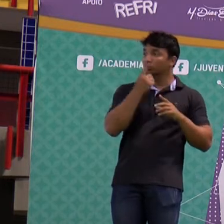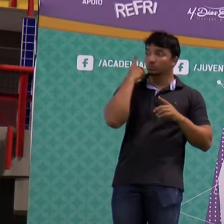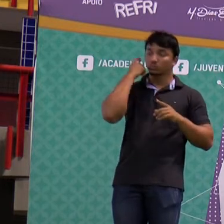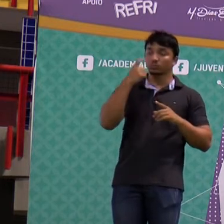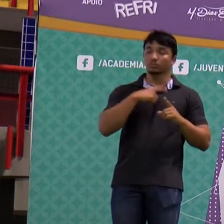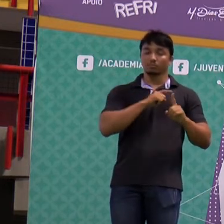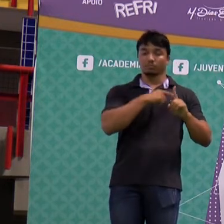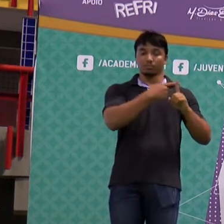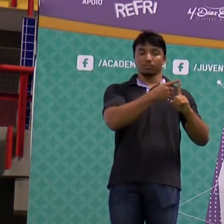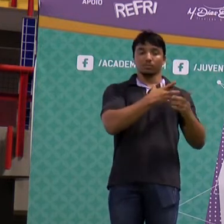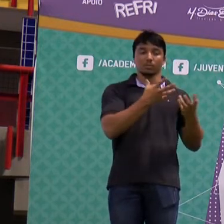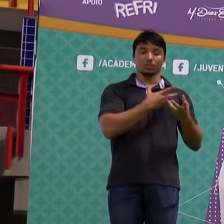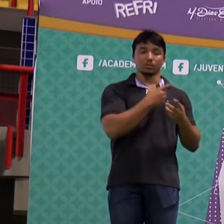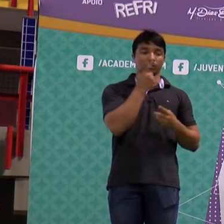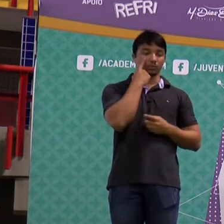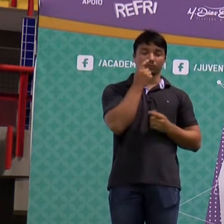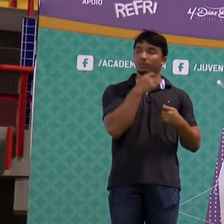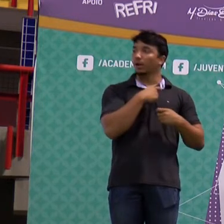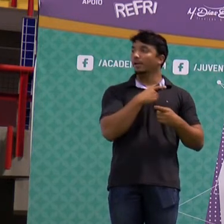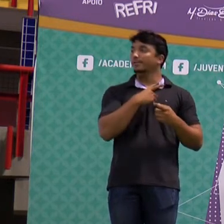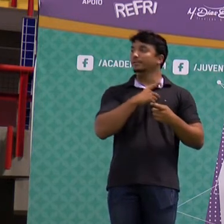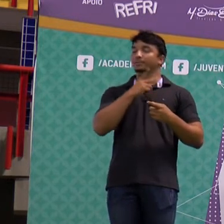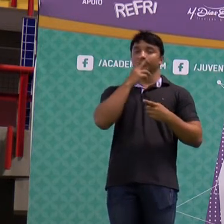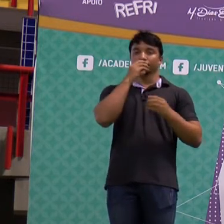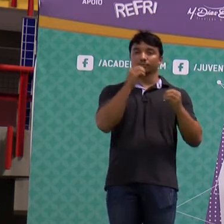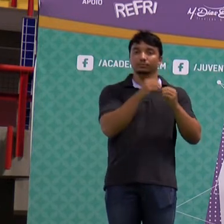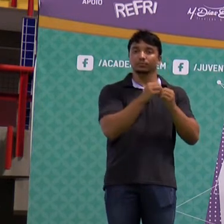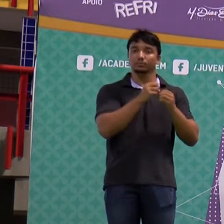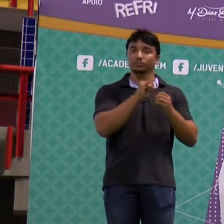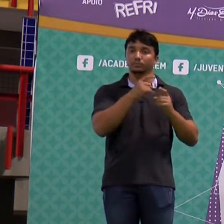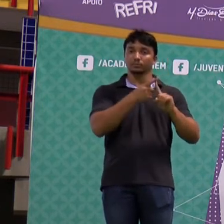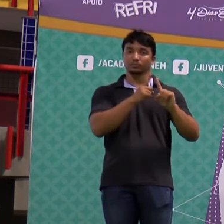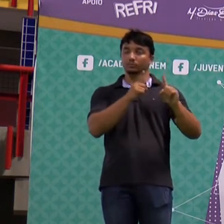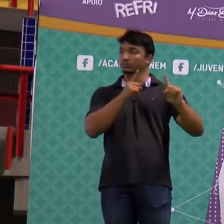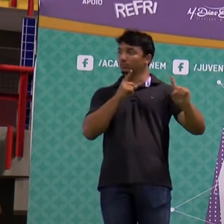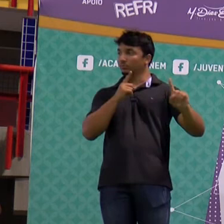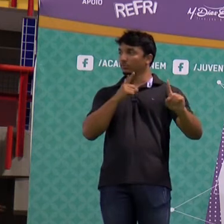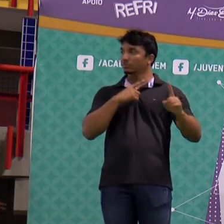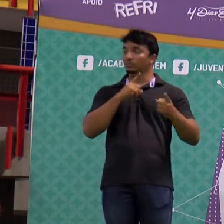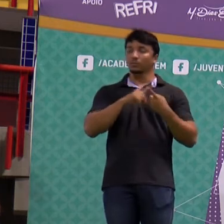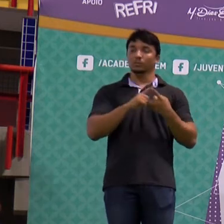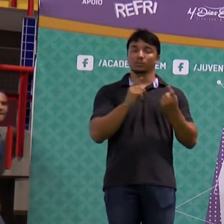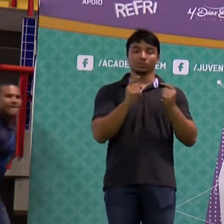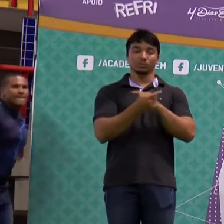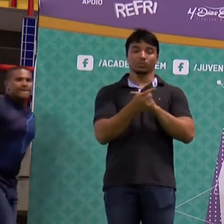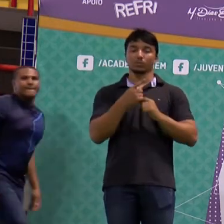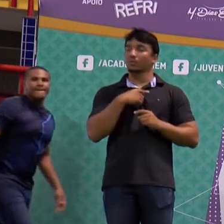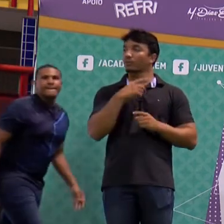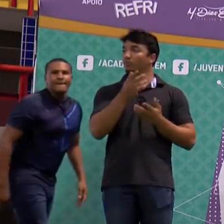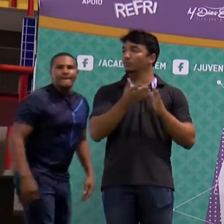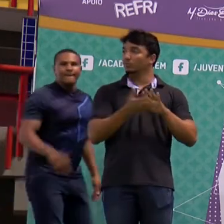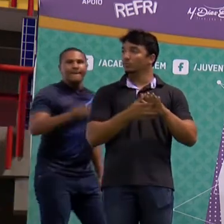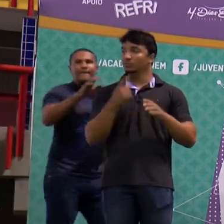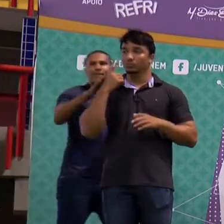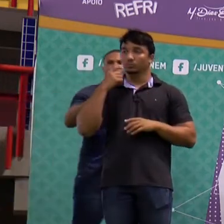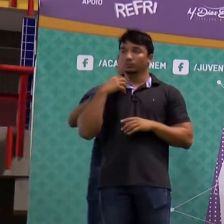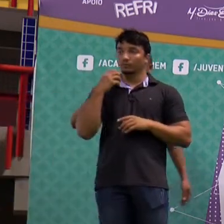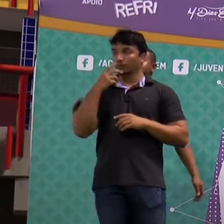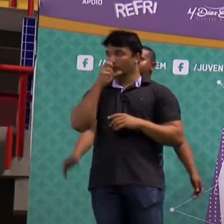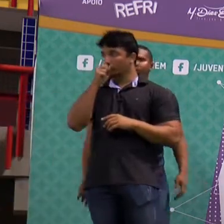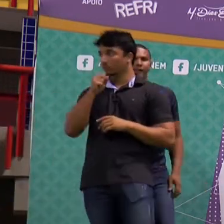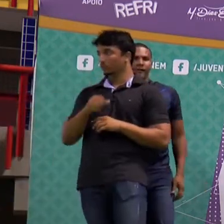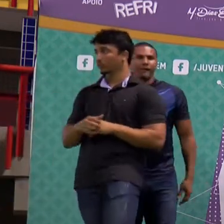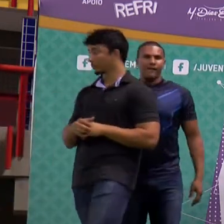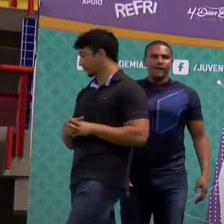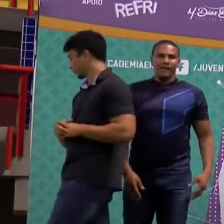mais a do observador na aproximação menos no afastamento inverso a velocidade do som mais fonte. Bom,